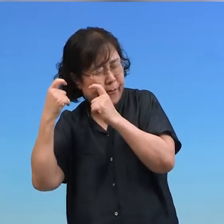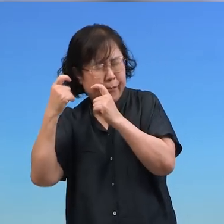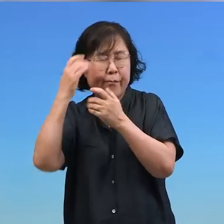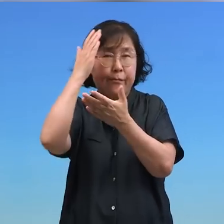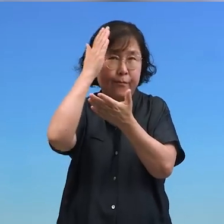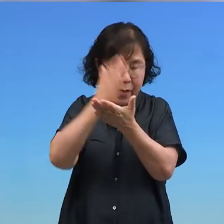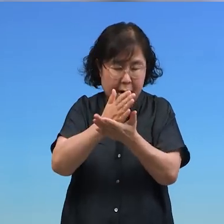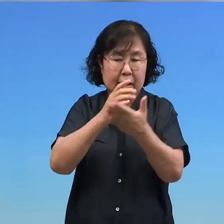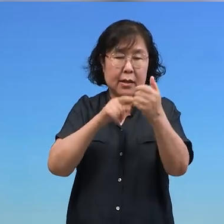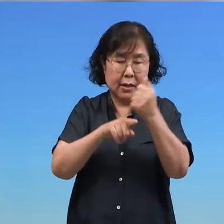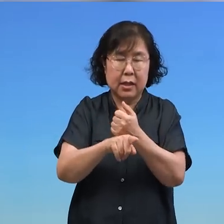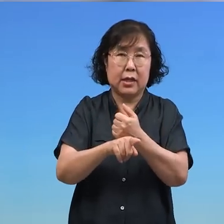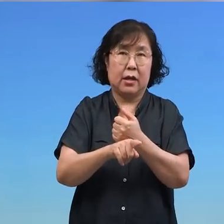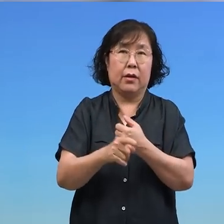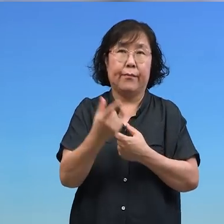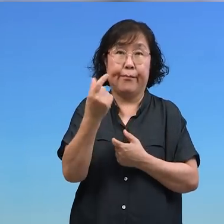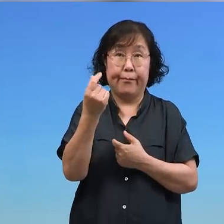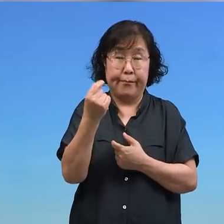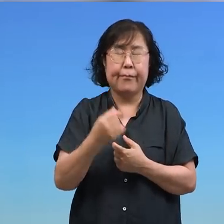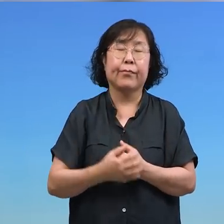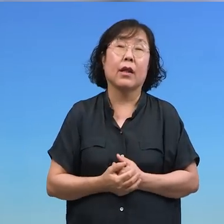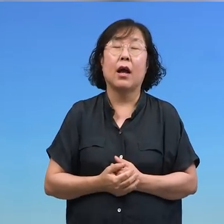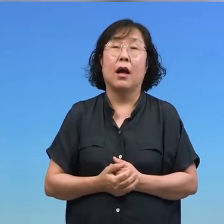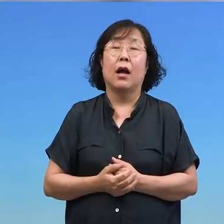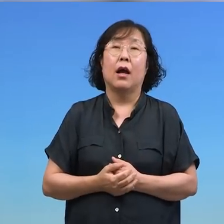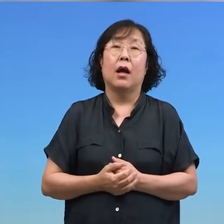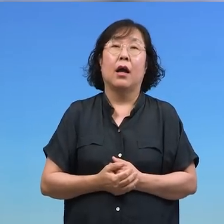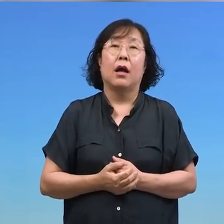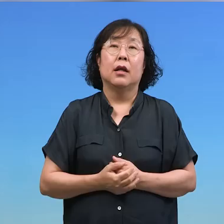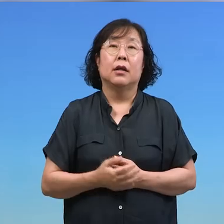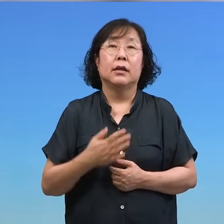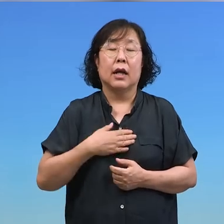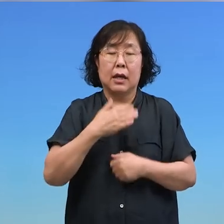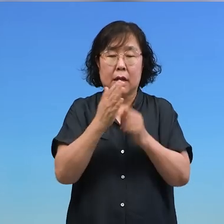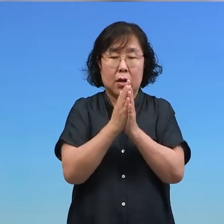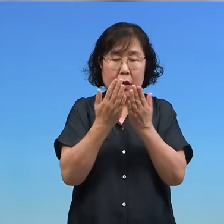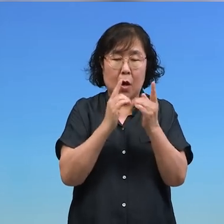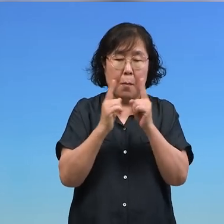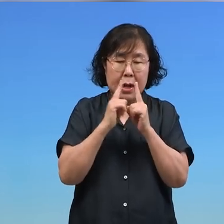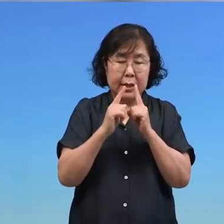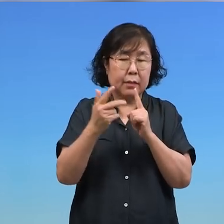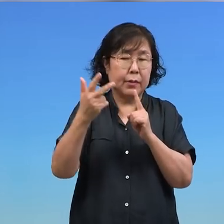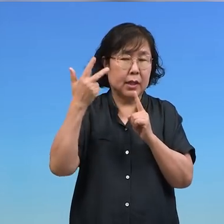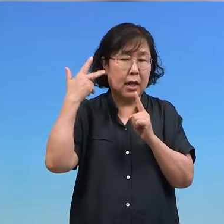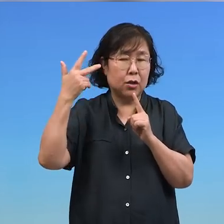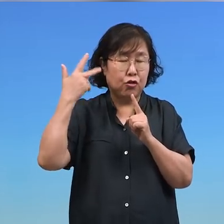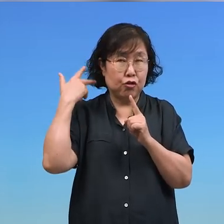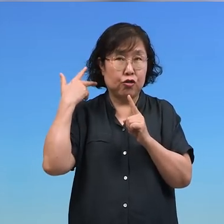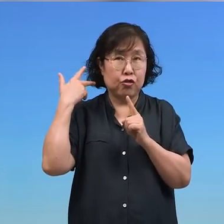그런 이야기거든요 저는 이 말씀을 지난 한 주 동안 묵상을 하면서 특히 제 마음에